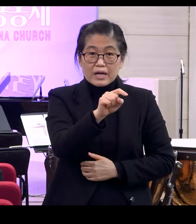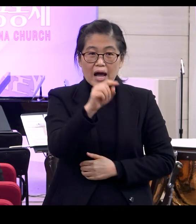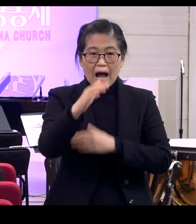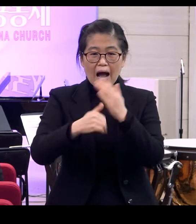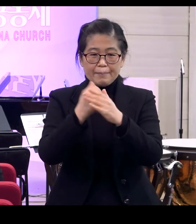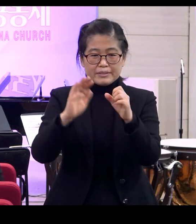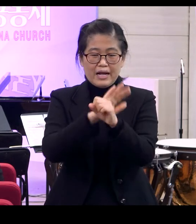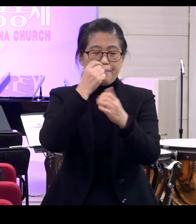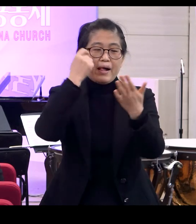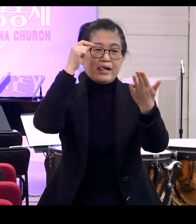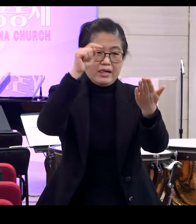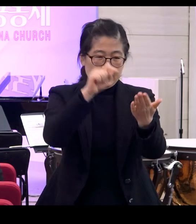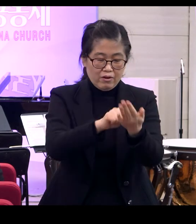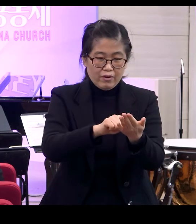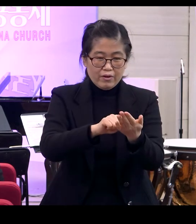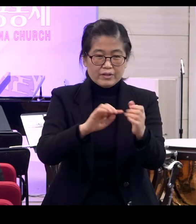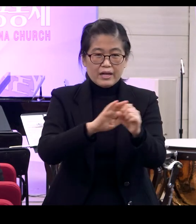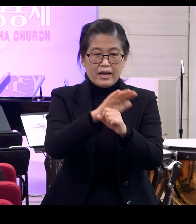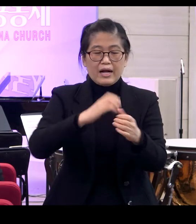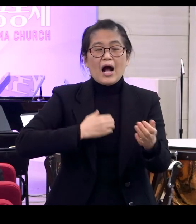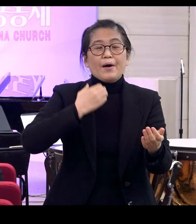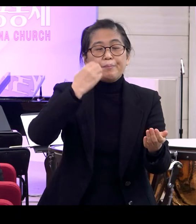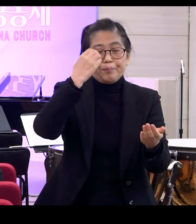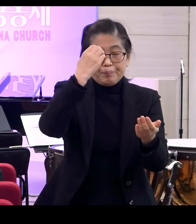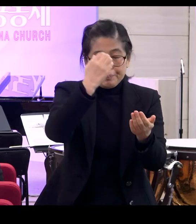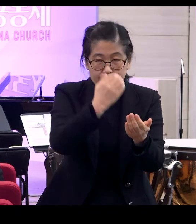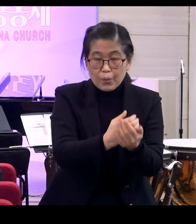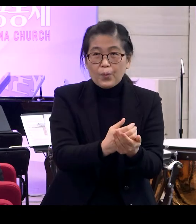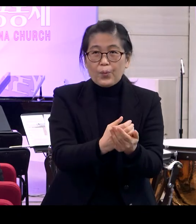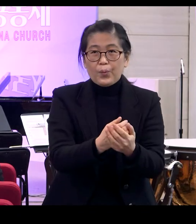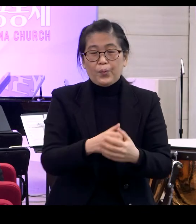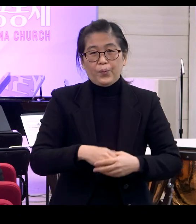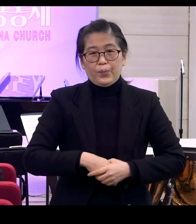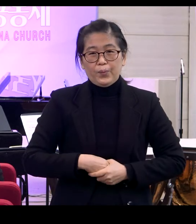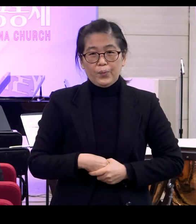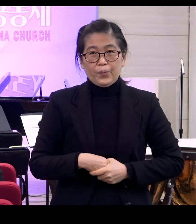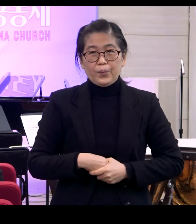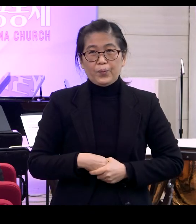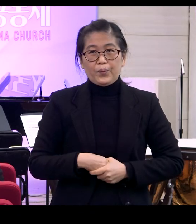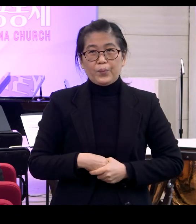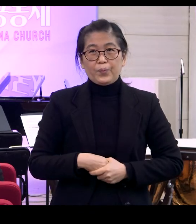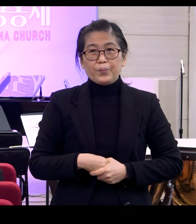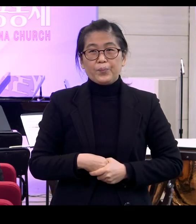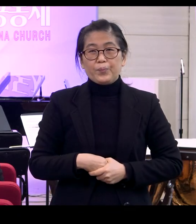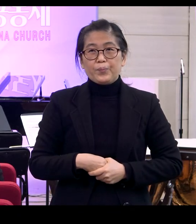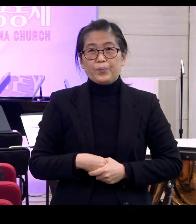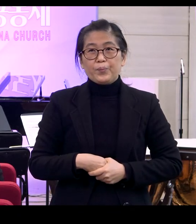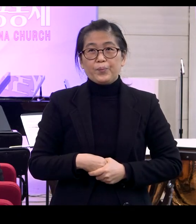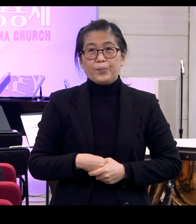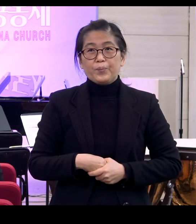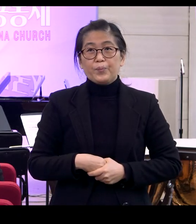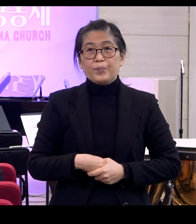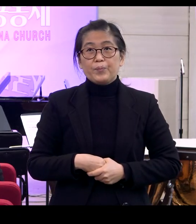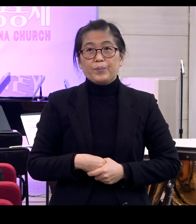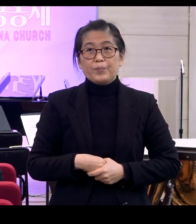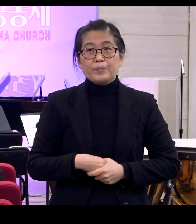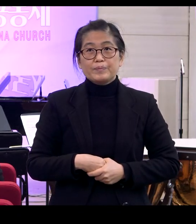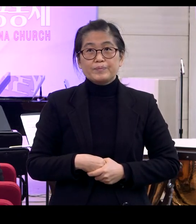그 사랑에 감격하고 그 사랑을 누렸던 바로 그런 사람들이었다 이게 첫 번째